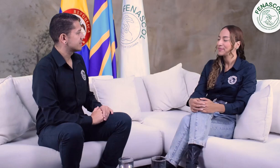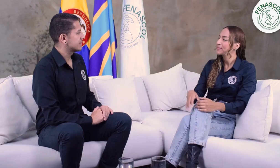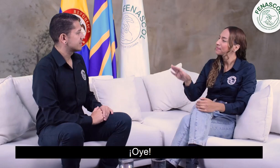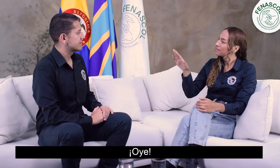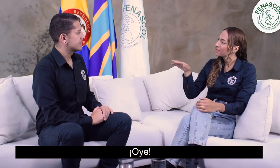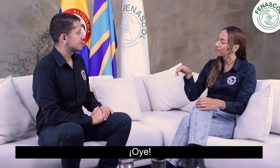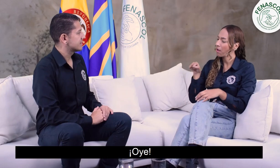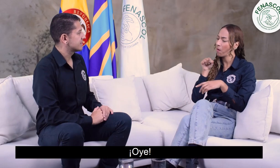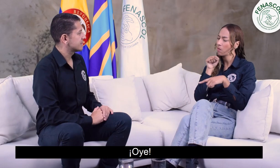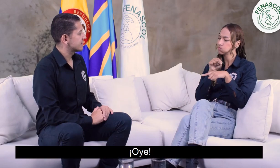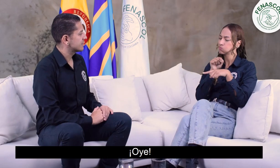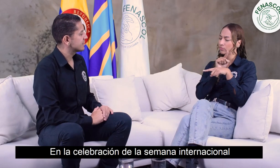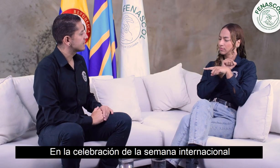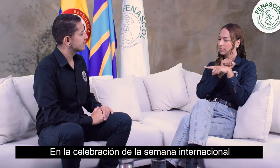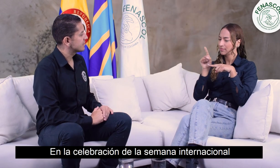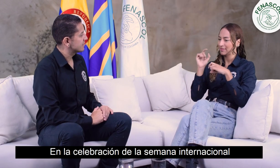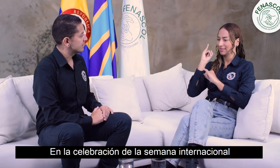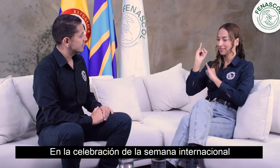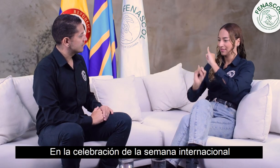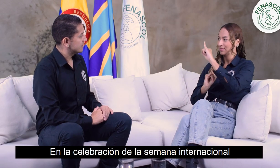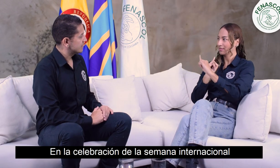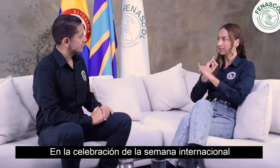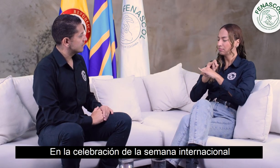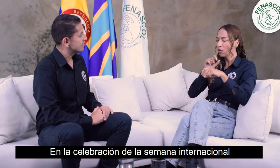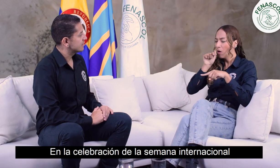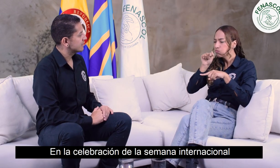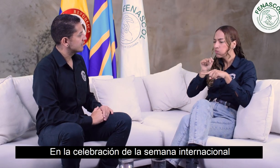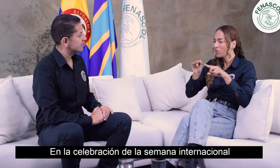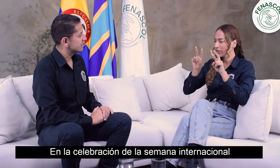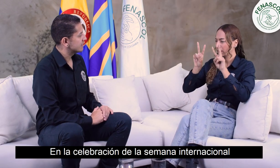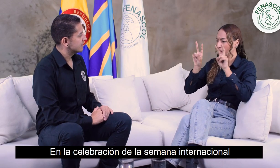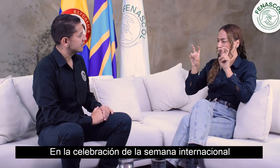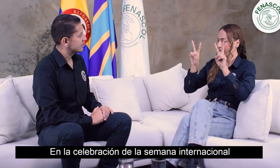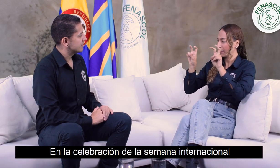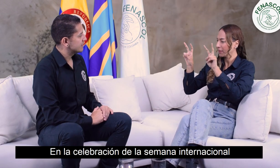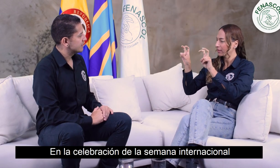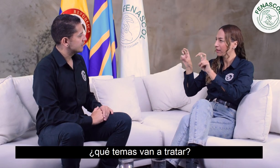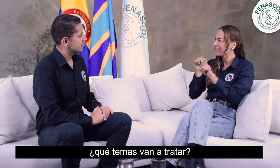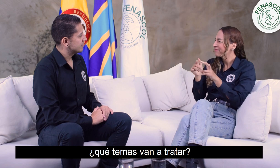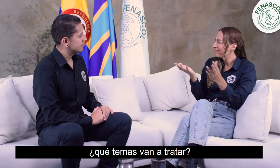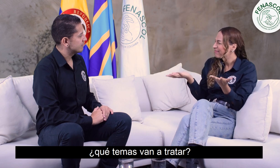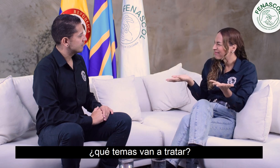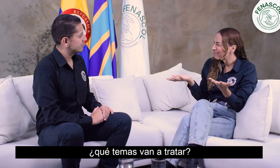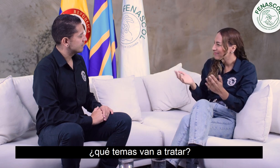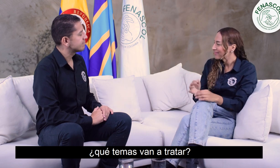Oye, en la celebración de la Semana Internacional, ¿qué temas van a tratar?